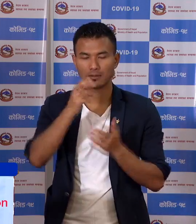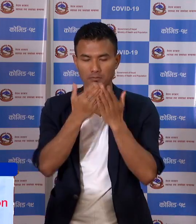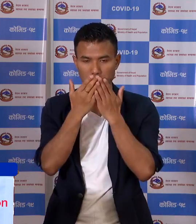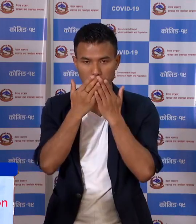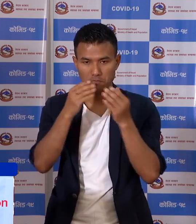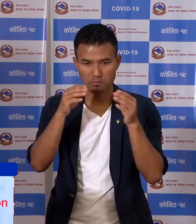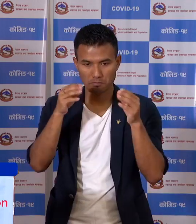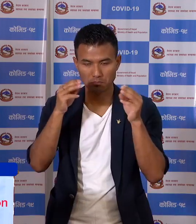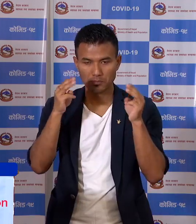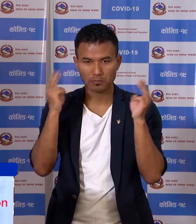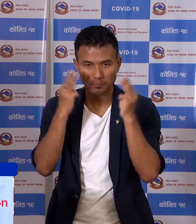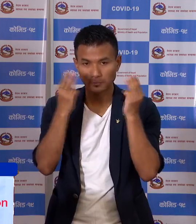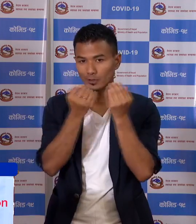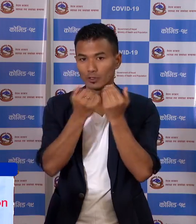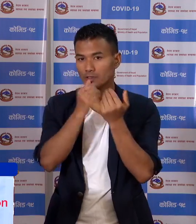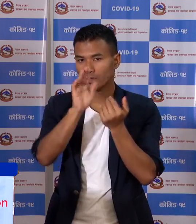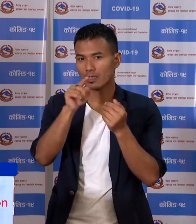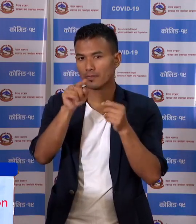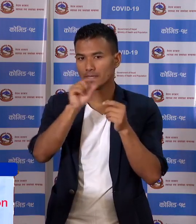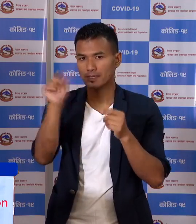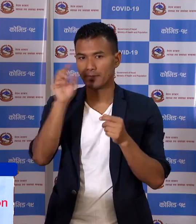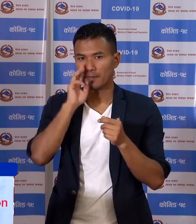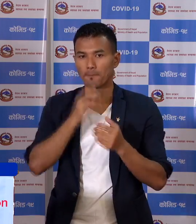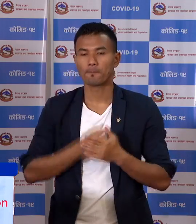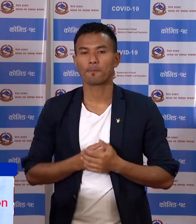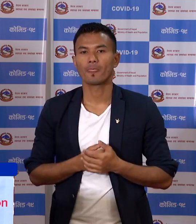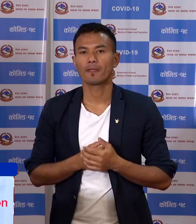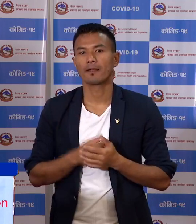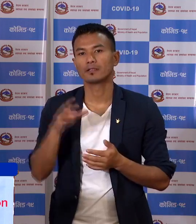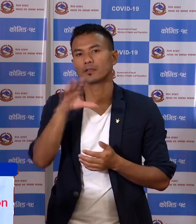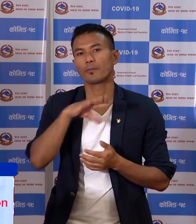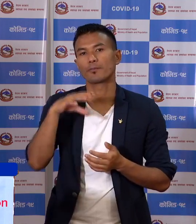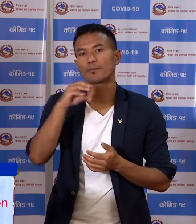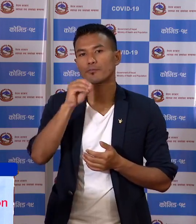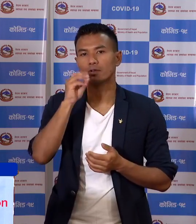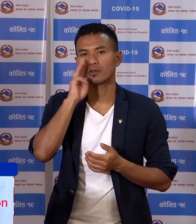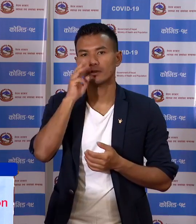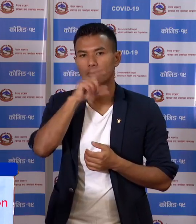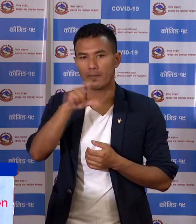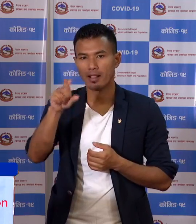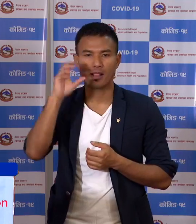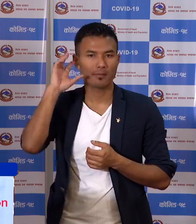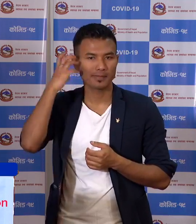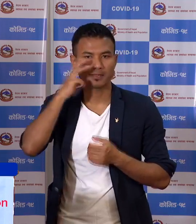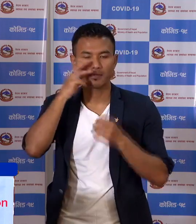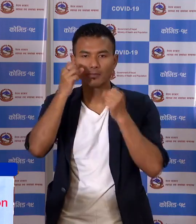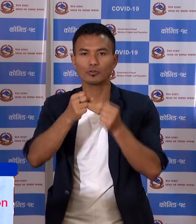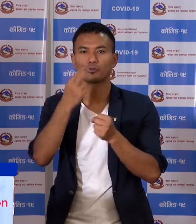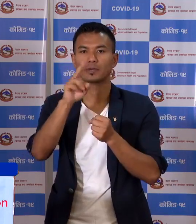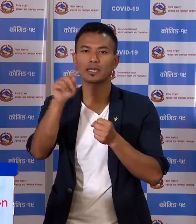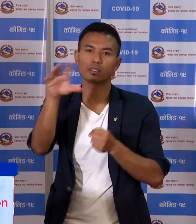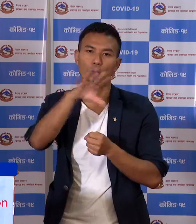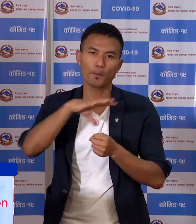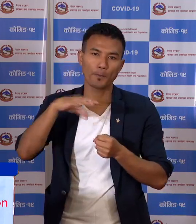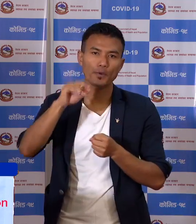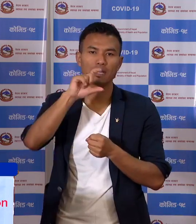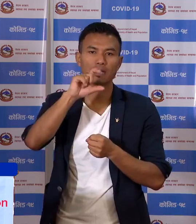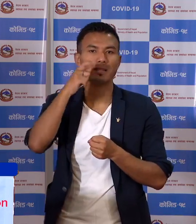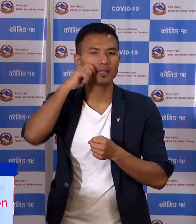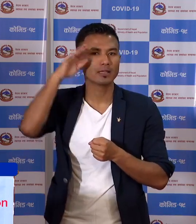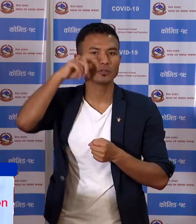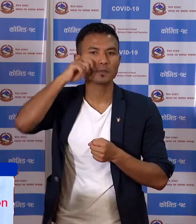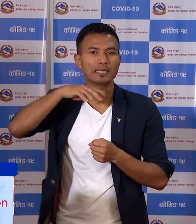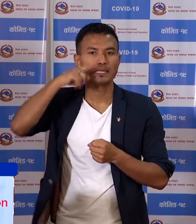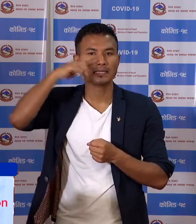रह यह संबंदमा संपूर्ण स्वदेश तथा बिदेश मार अनुवायगा संपूर्ण नेपाली